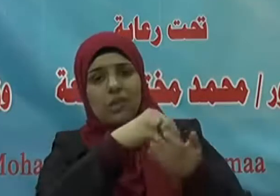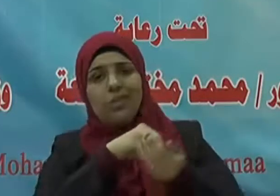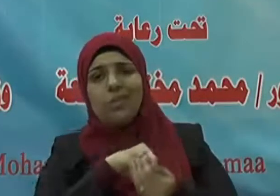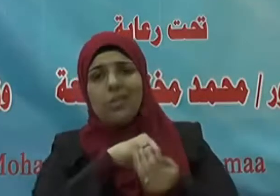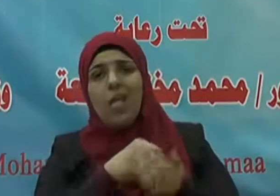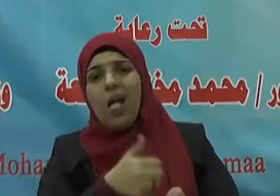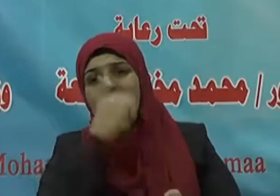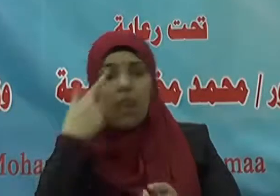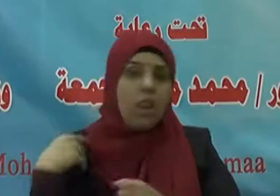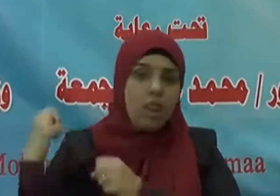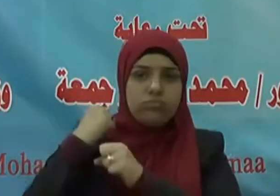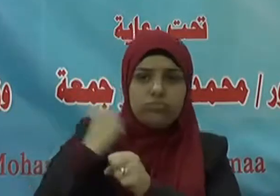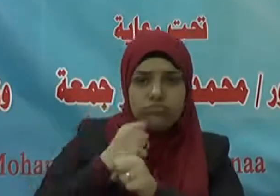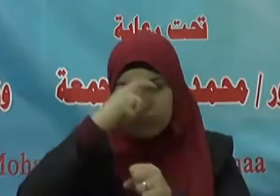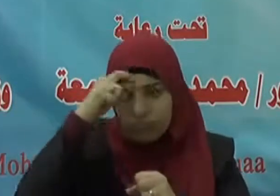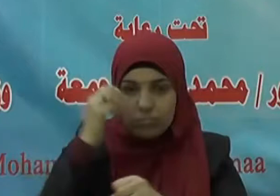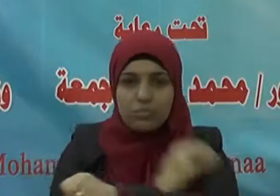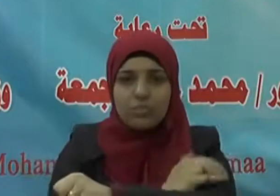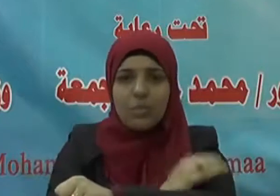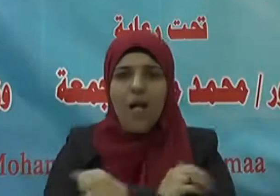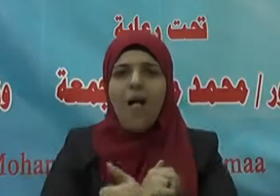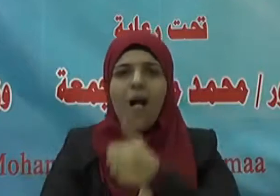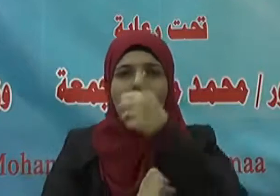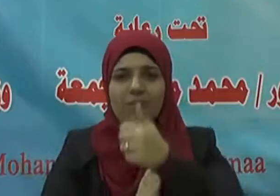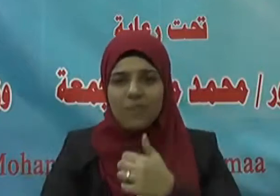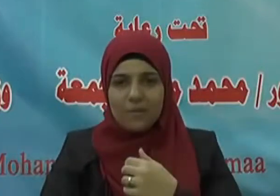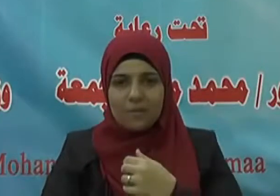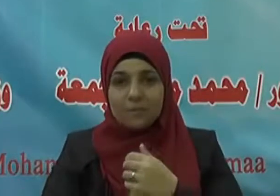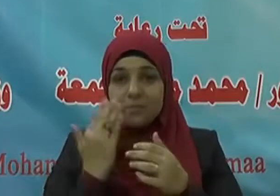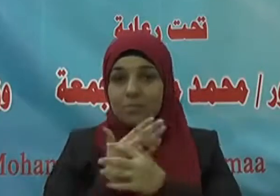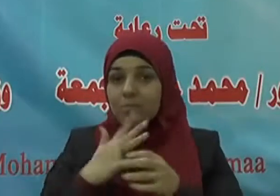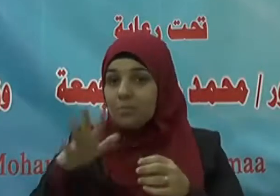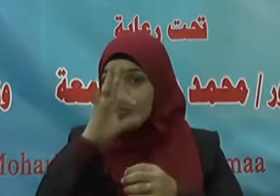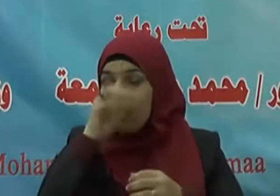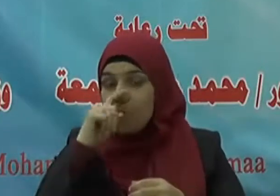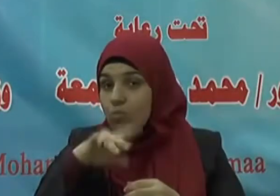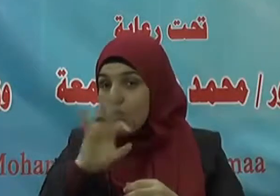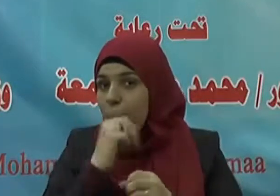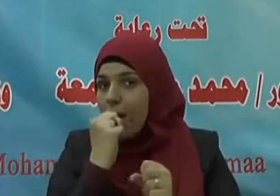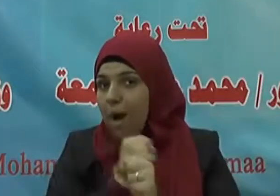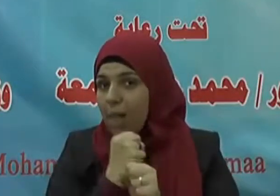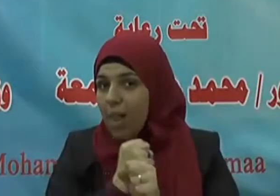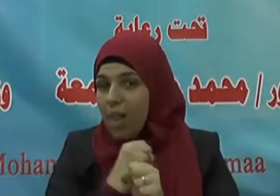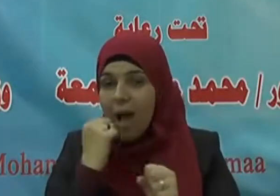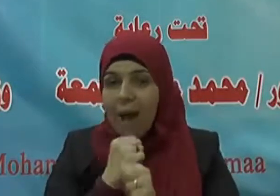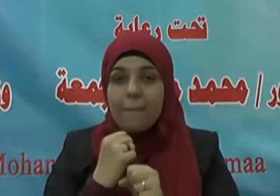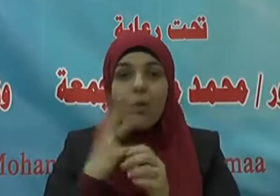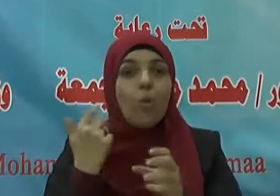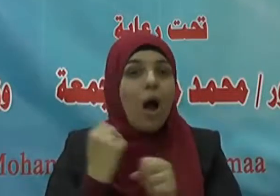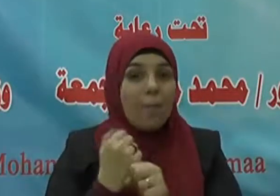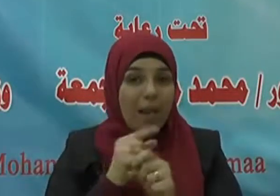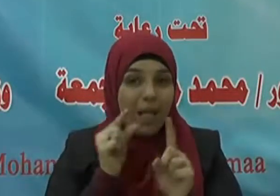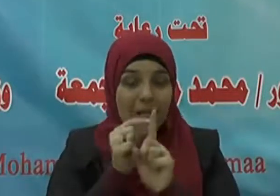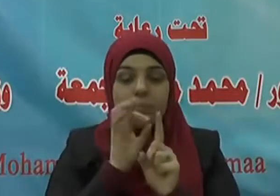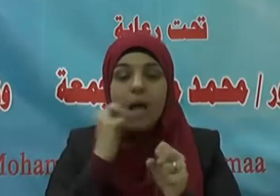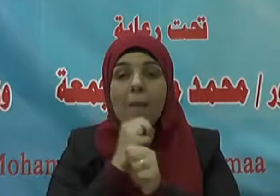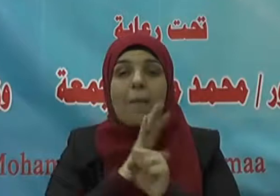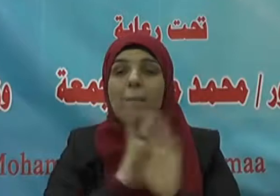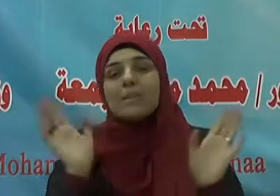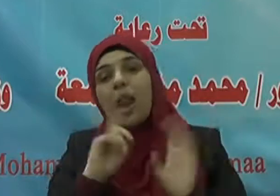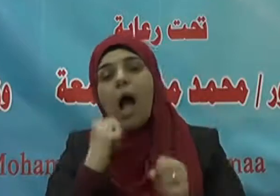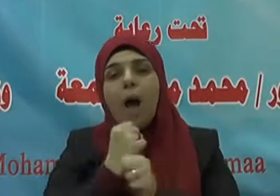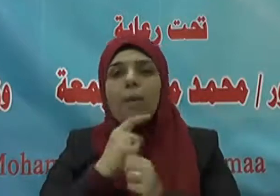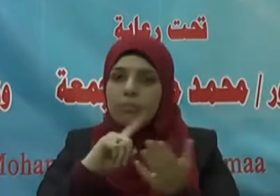أو يمنعه وليس المراد مجرد العمل وإنما المراد